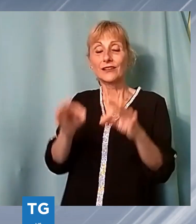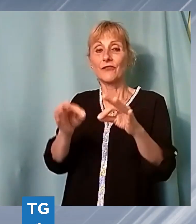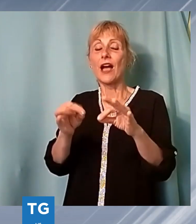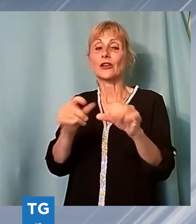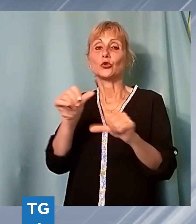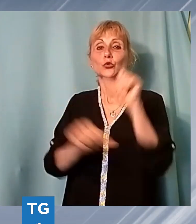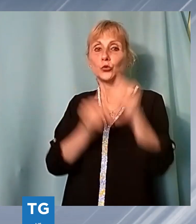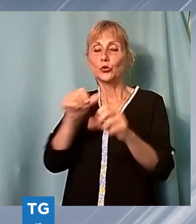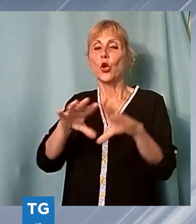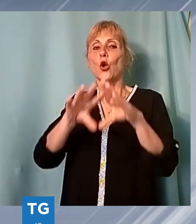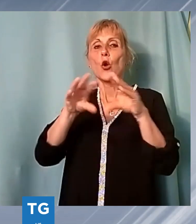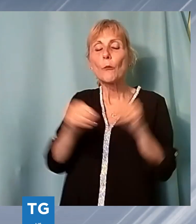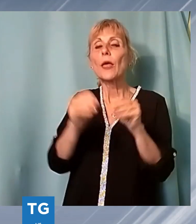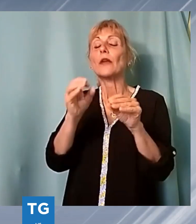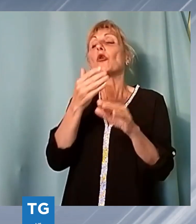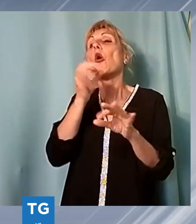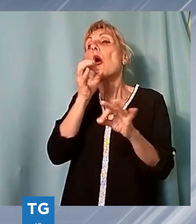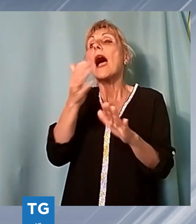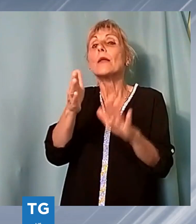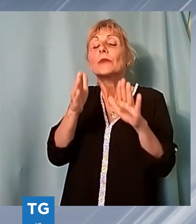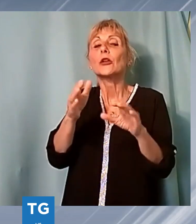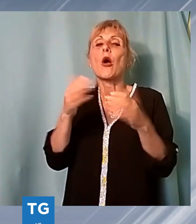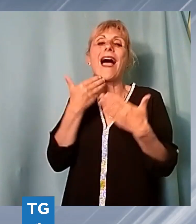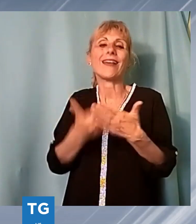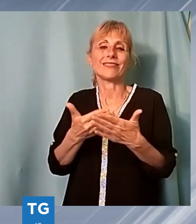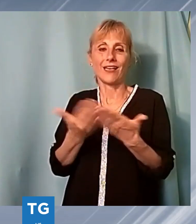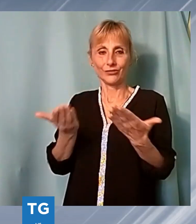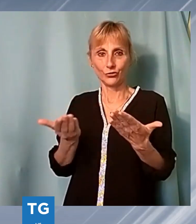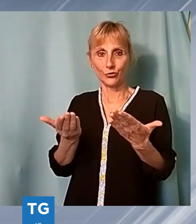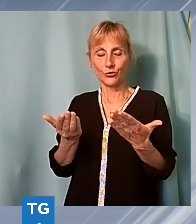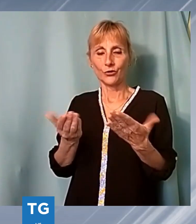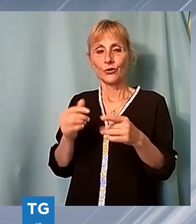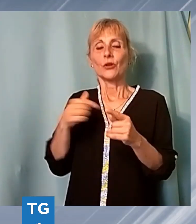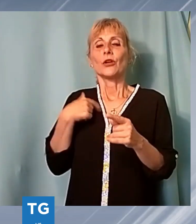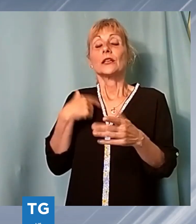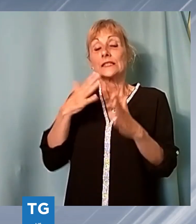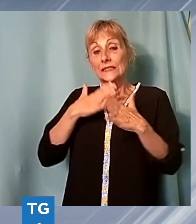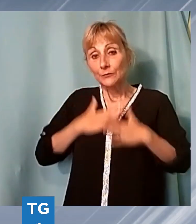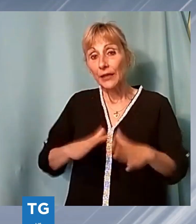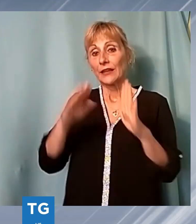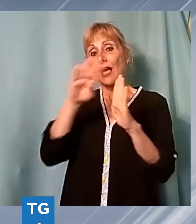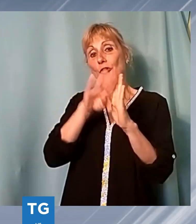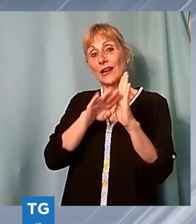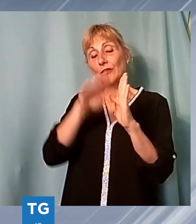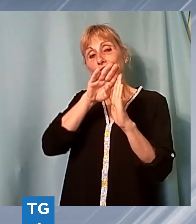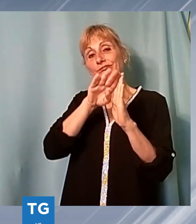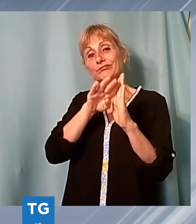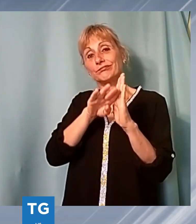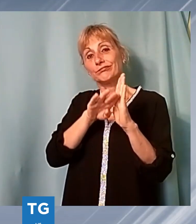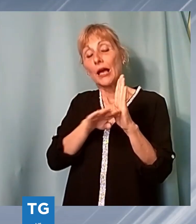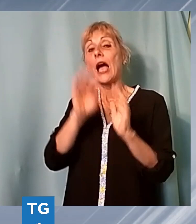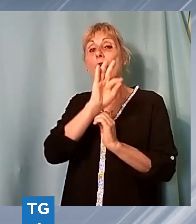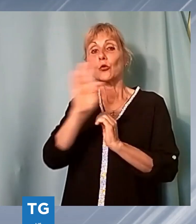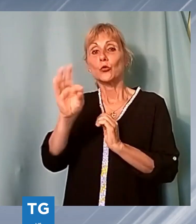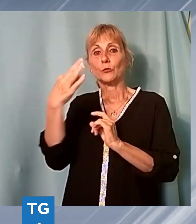adeguato. Speriamo che nello scorrimento della graduatoria alcuni professionisti scelgano di